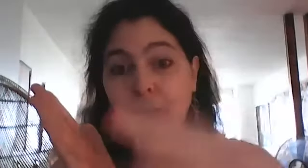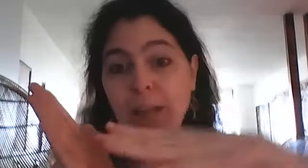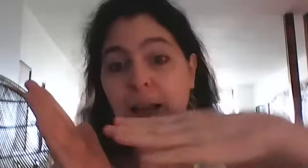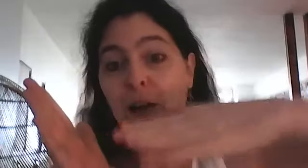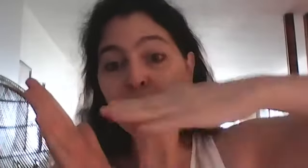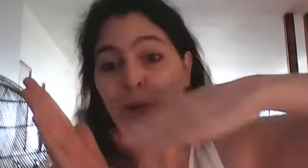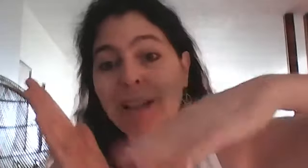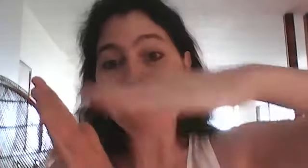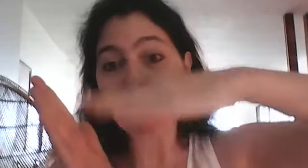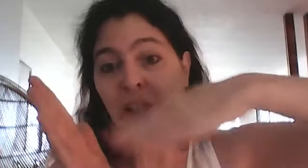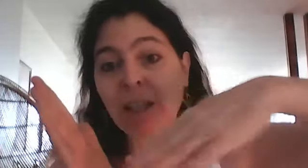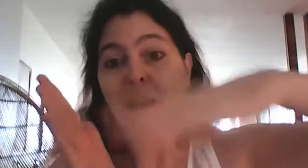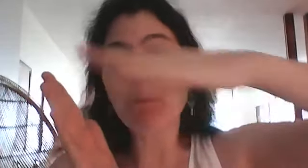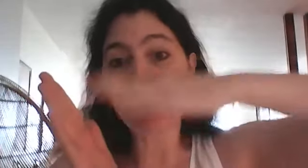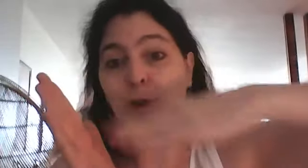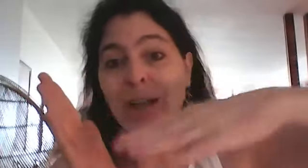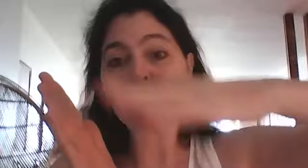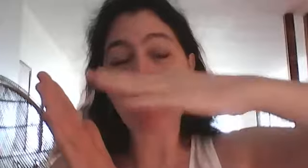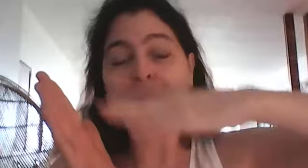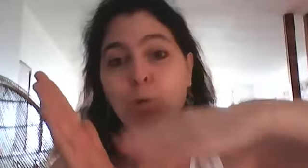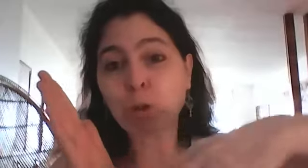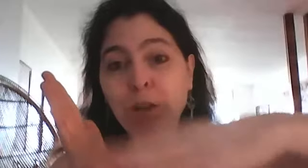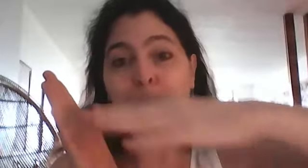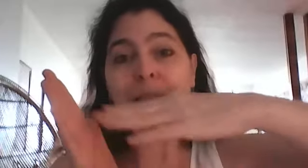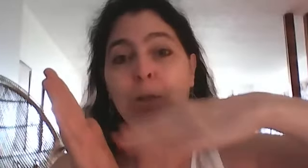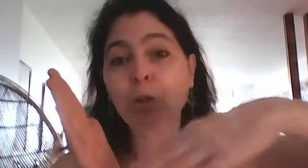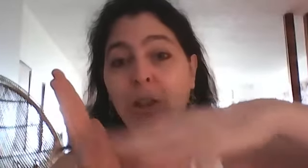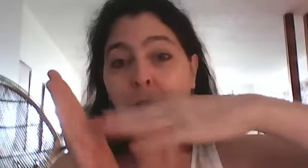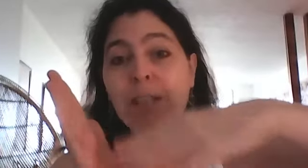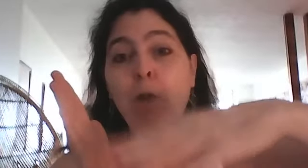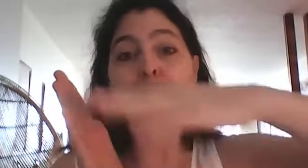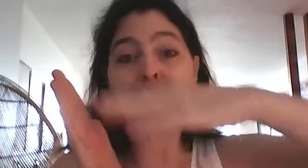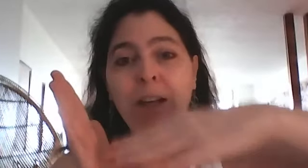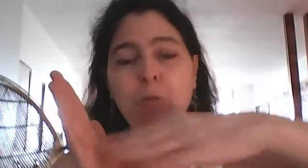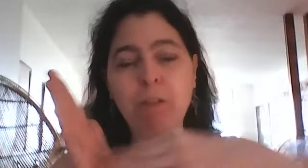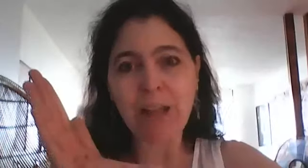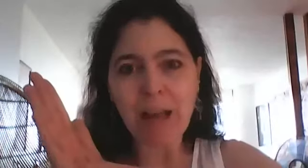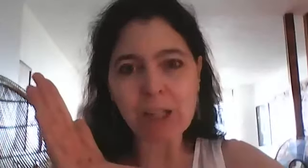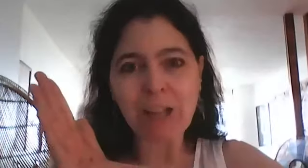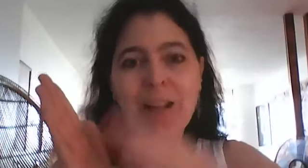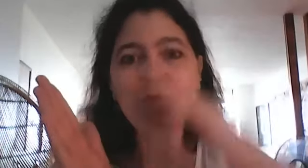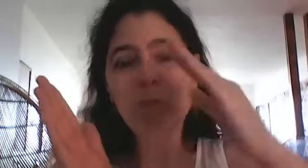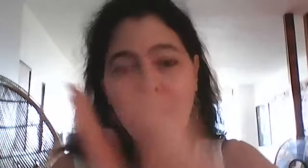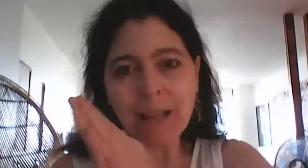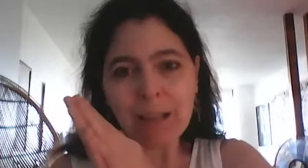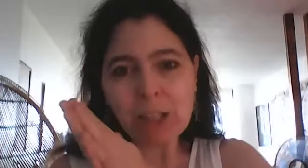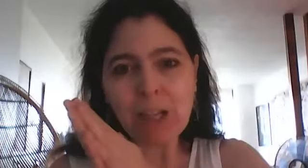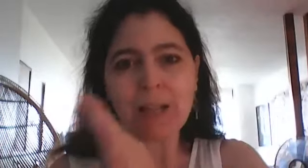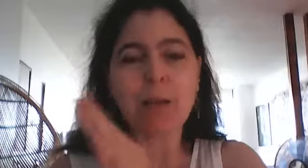faites le soin d'énergie pour toute la terre ou tout votre pays tout votre continent ou votre ville ou votre village vous pouvez pas à grande échelle comme